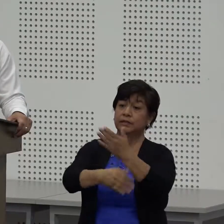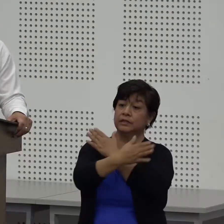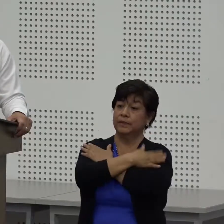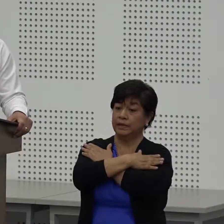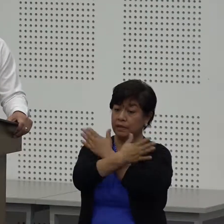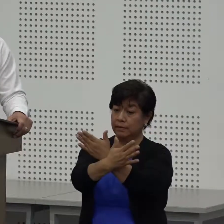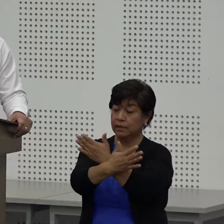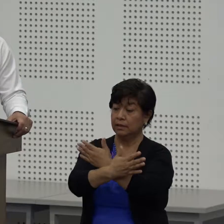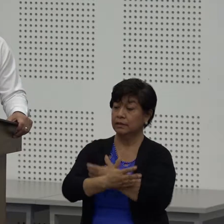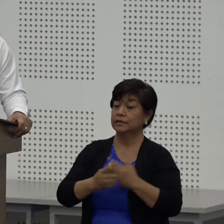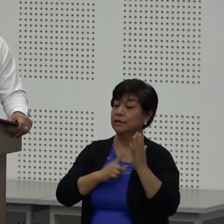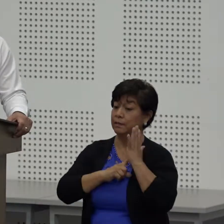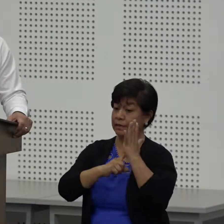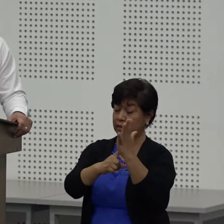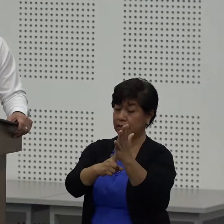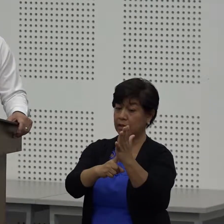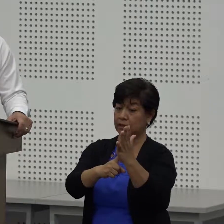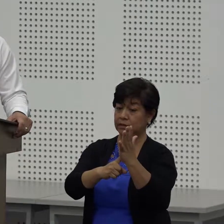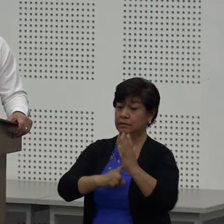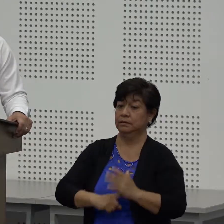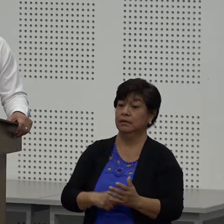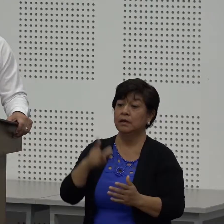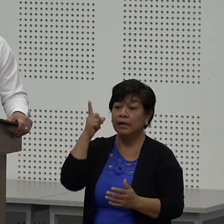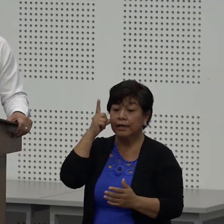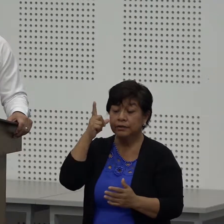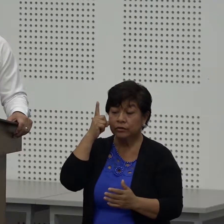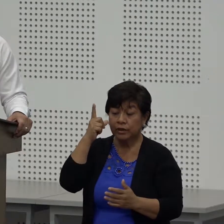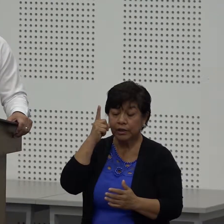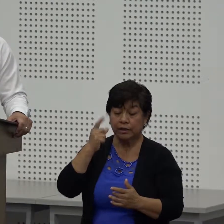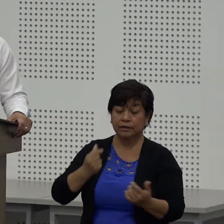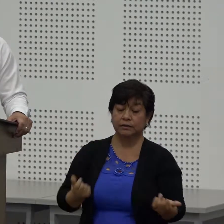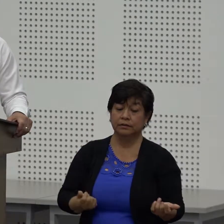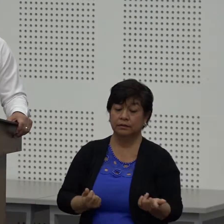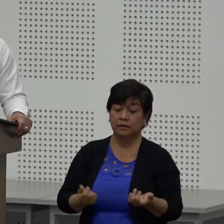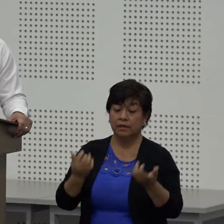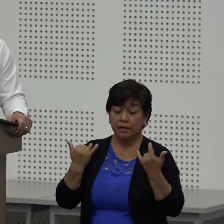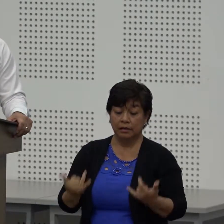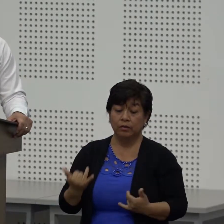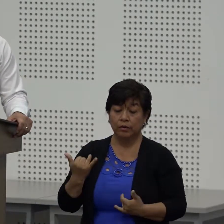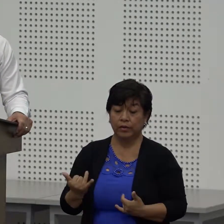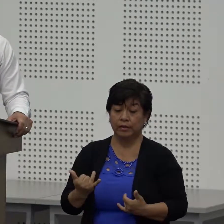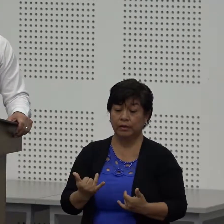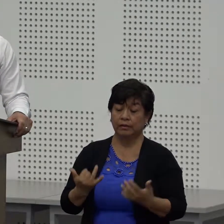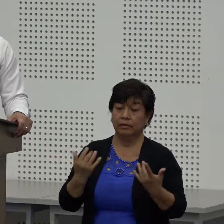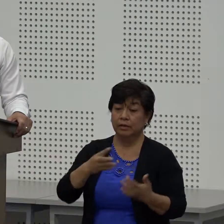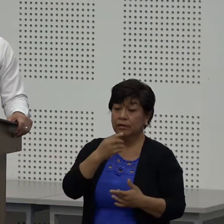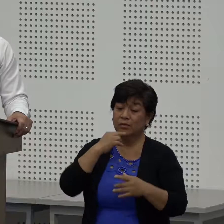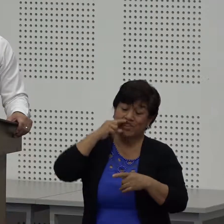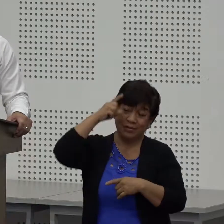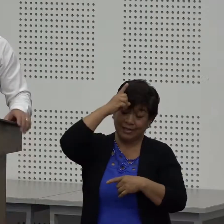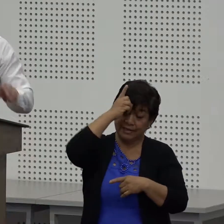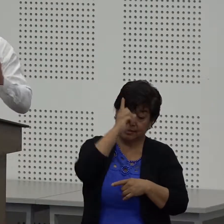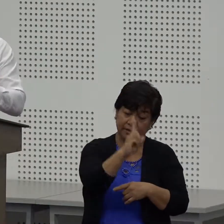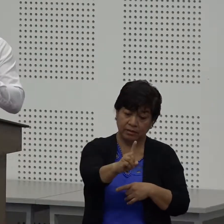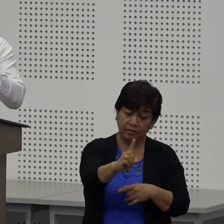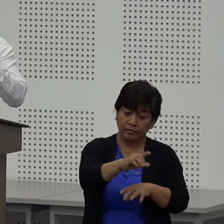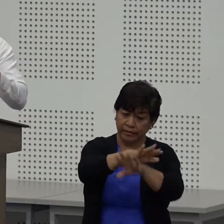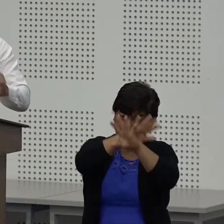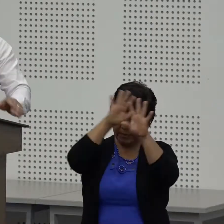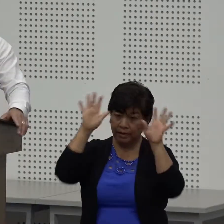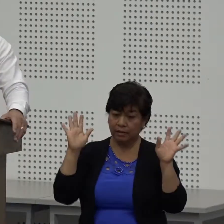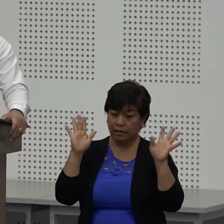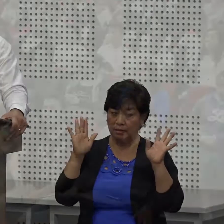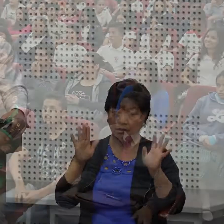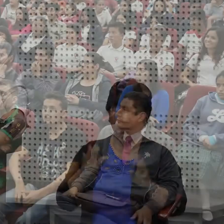Quisiera presentarles a ustedes a estos líderes que el día de hoy han tomado la decisión de abrir el